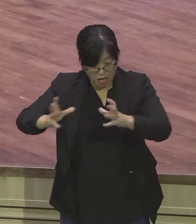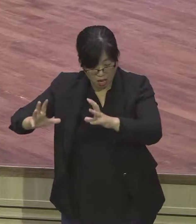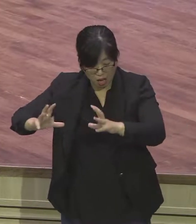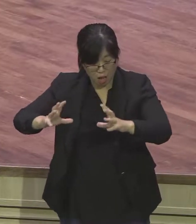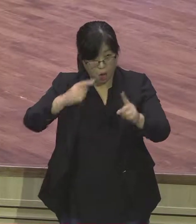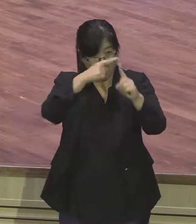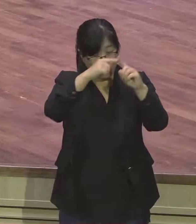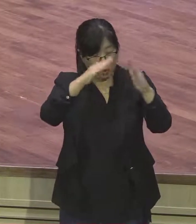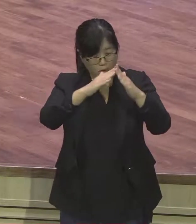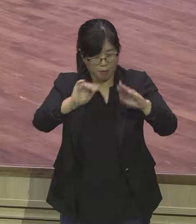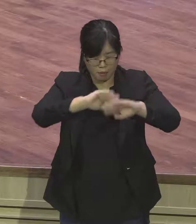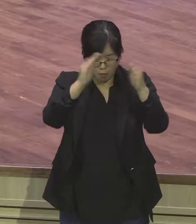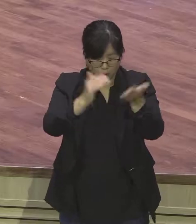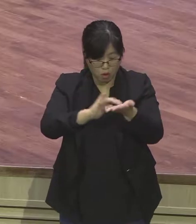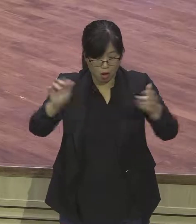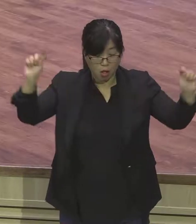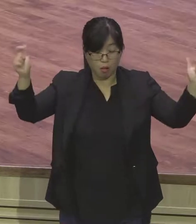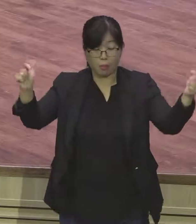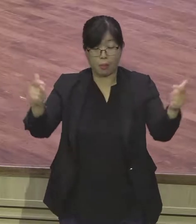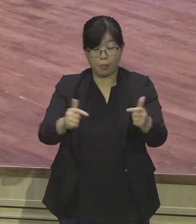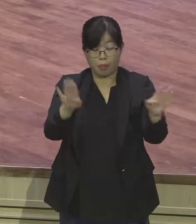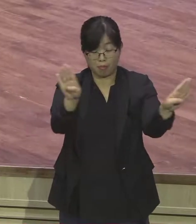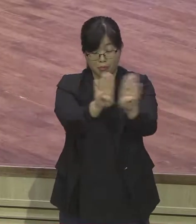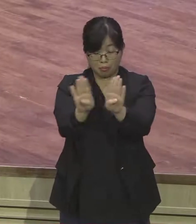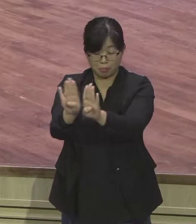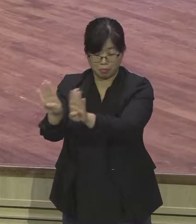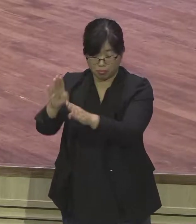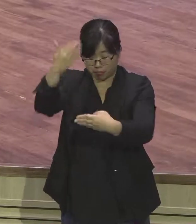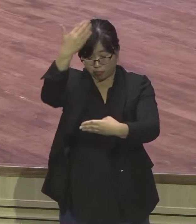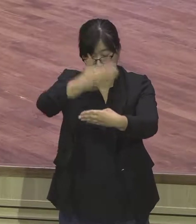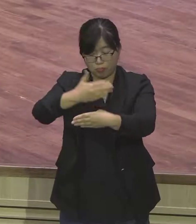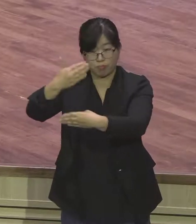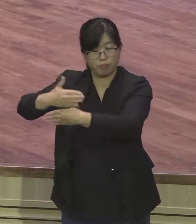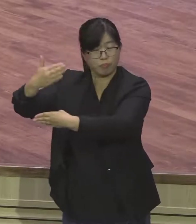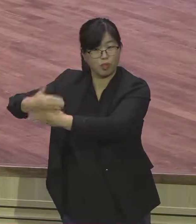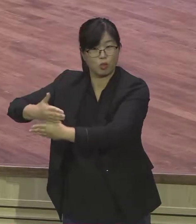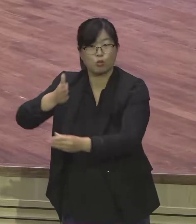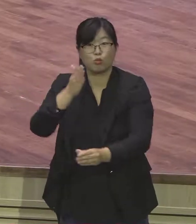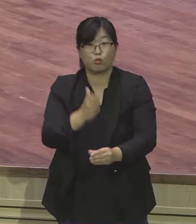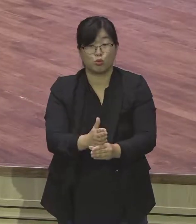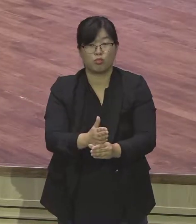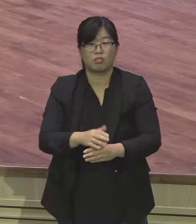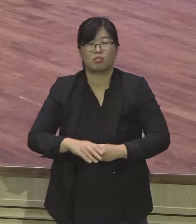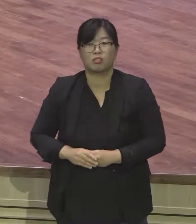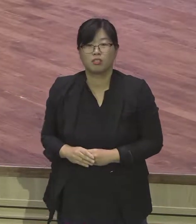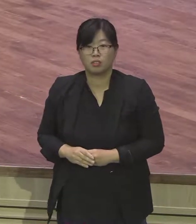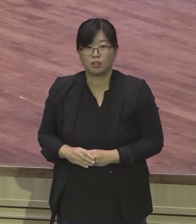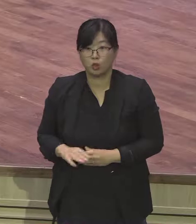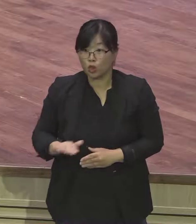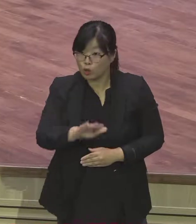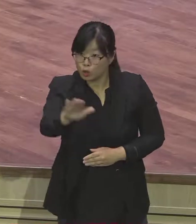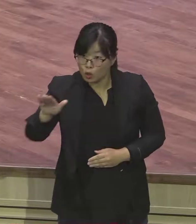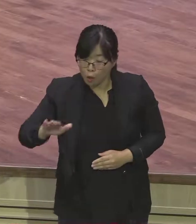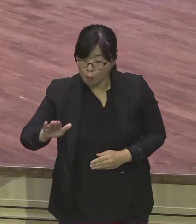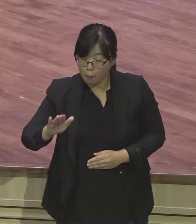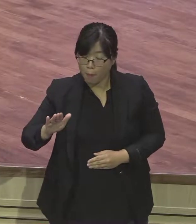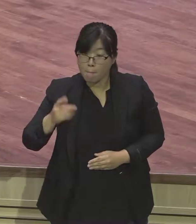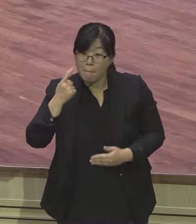한 명이 전도되어서 교회에 나왔다. 이 교회에서 자라졌다. 기적입니다. 기적. 천하보다